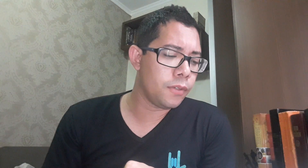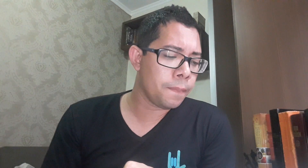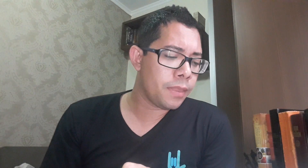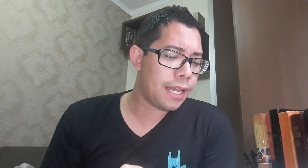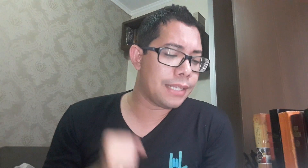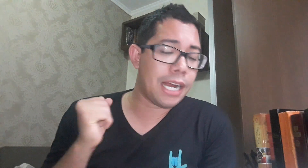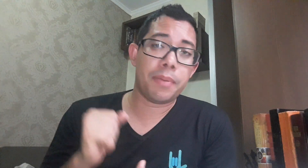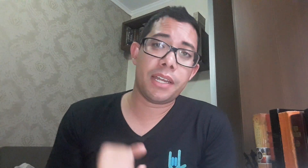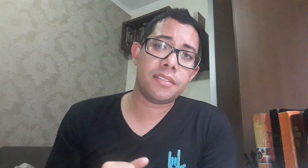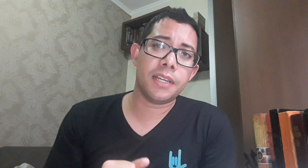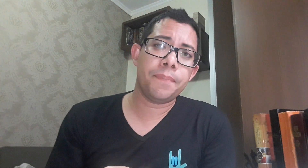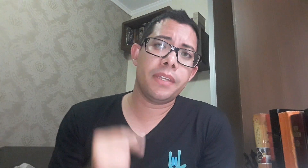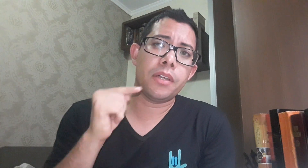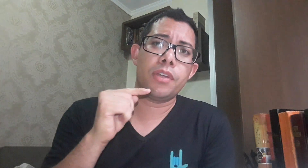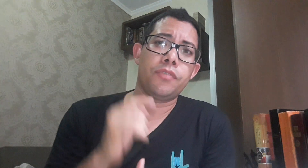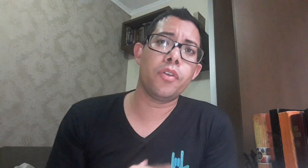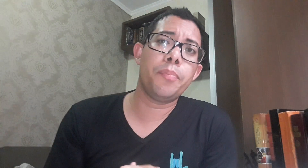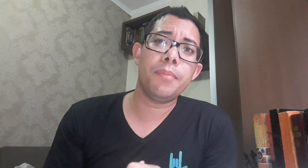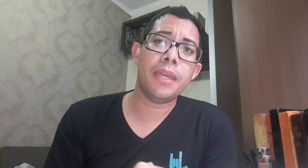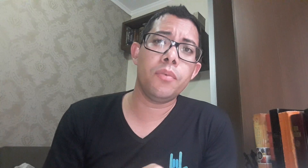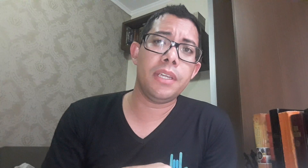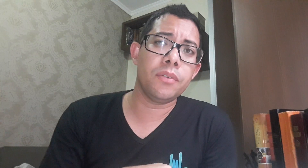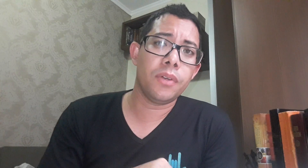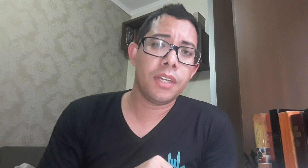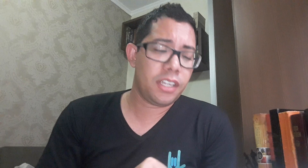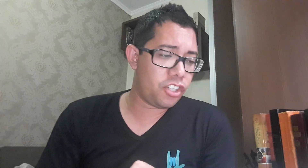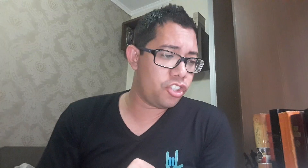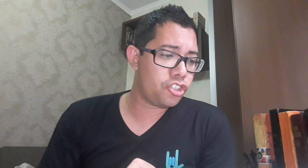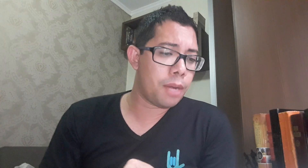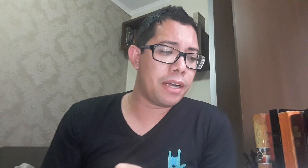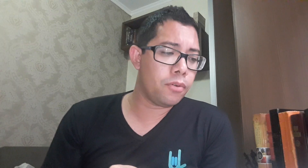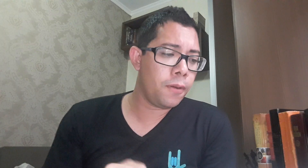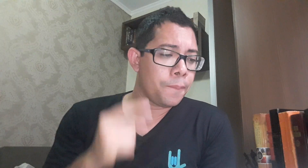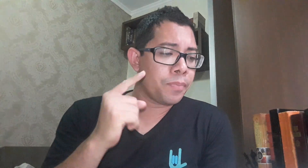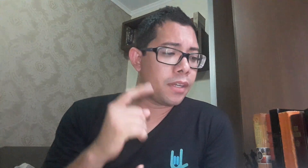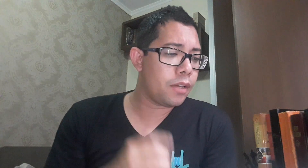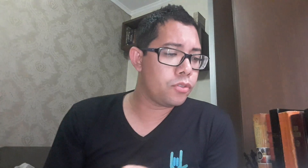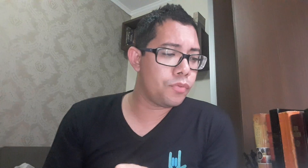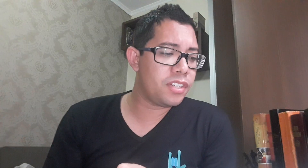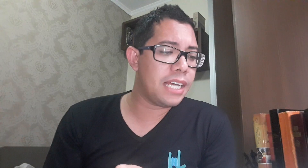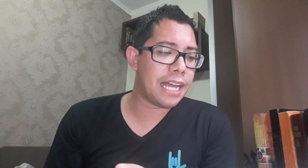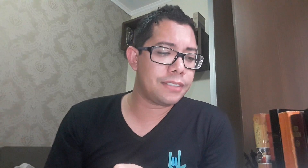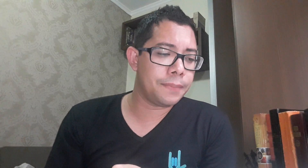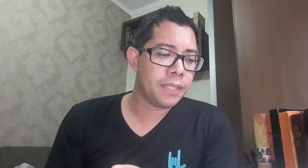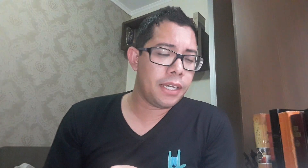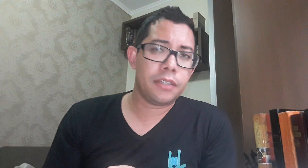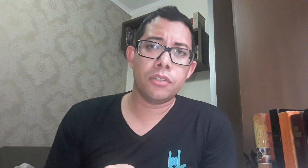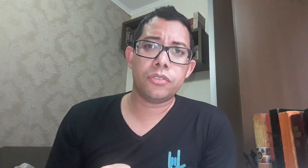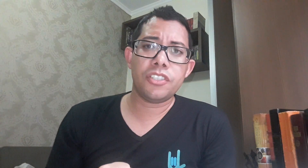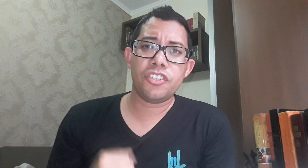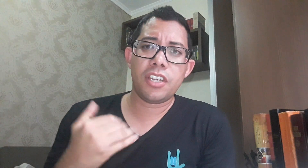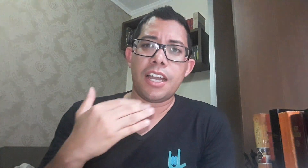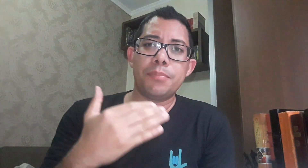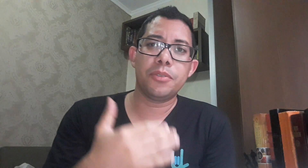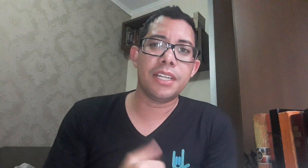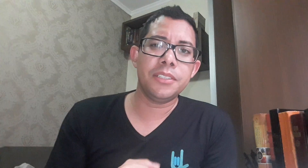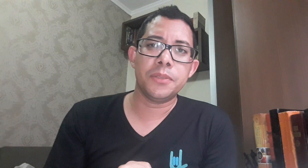da Arpa Cristã. Então, esse foi o primeiro hino que a gente trabalhou, que é o Chuvas de Graça. Então, só a gente recapitulando.